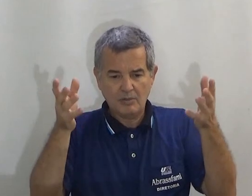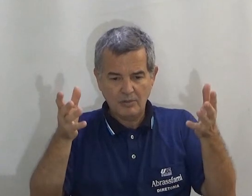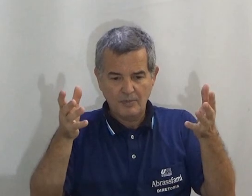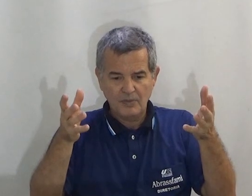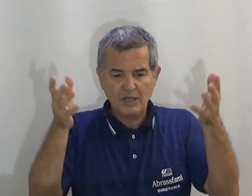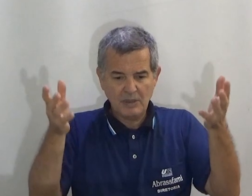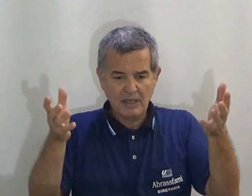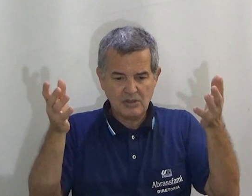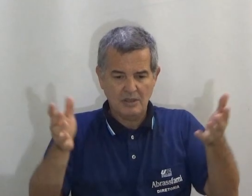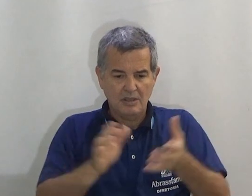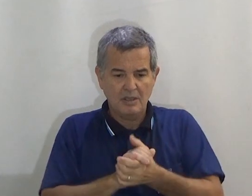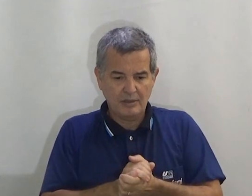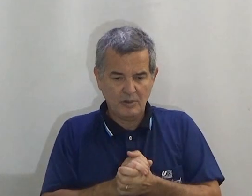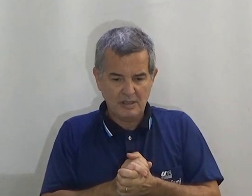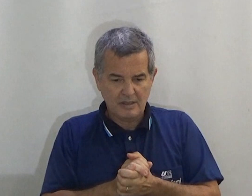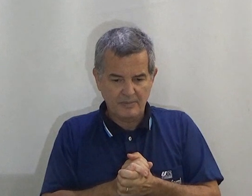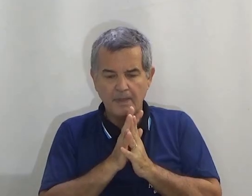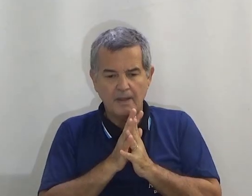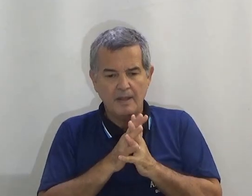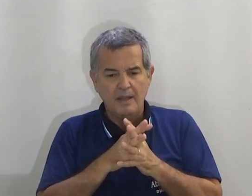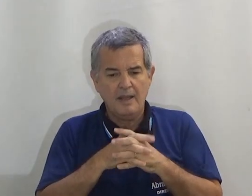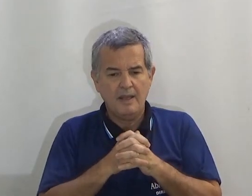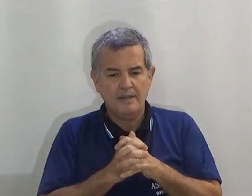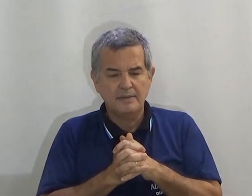Então, de ambiente, de natureza.